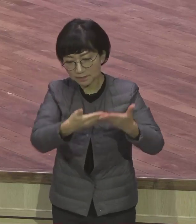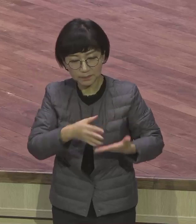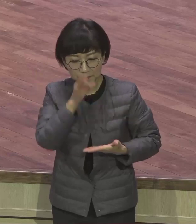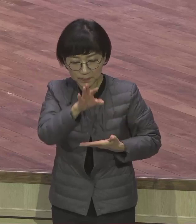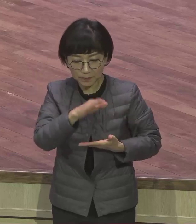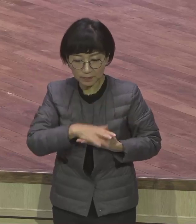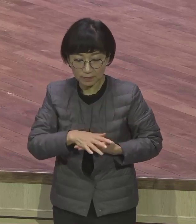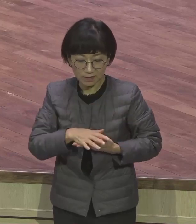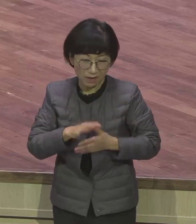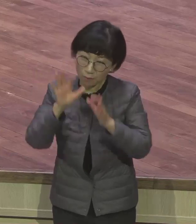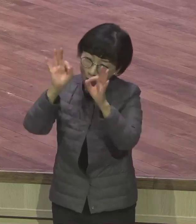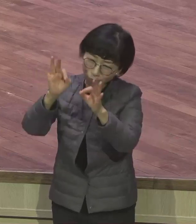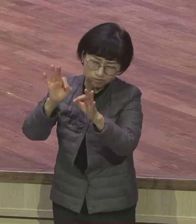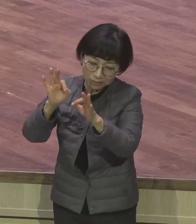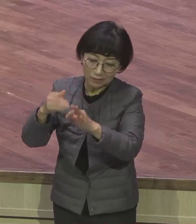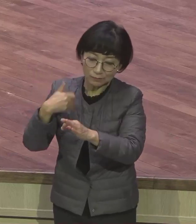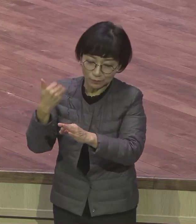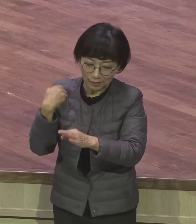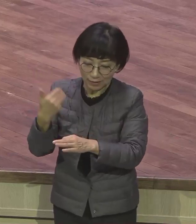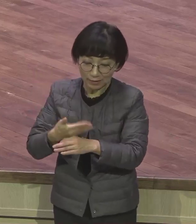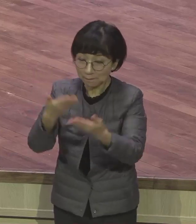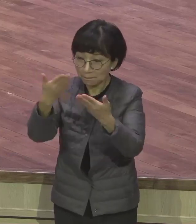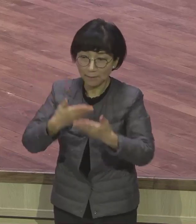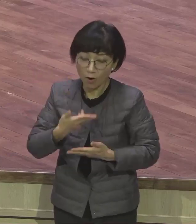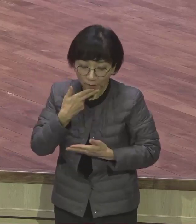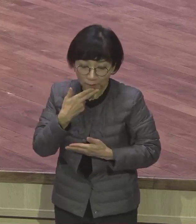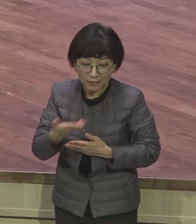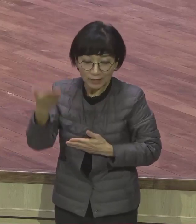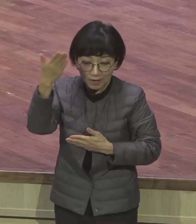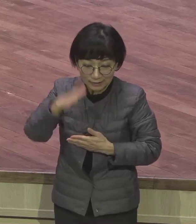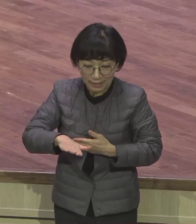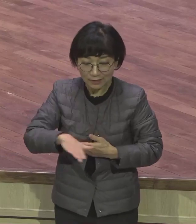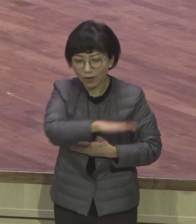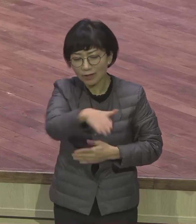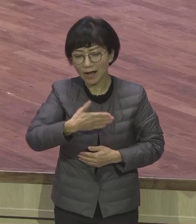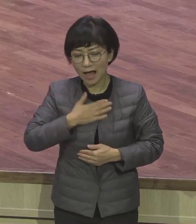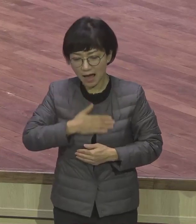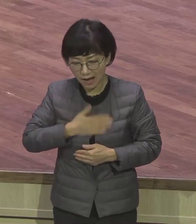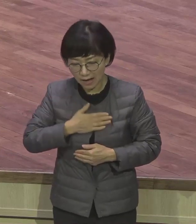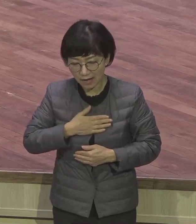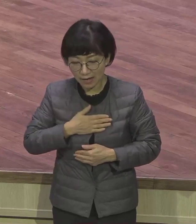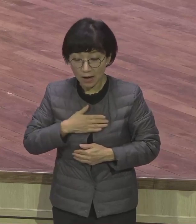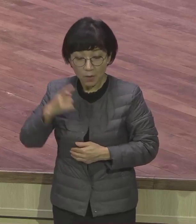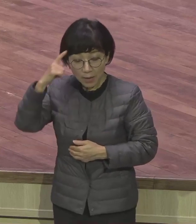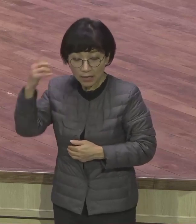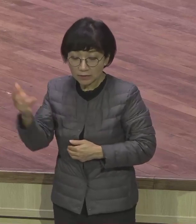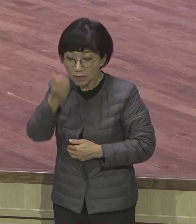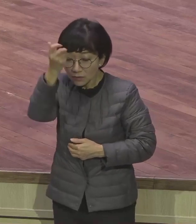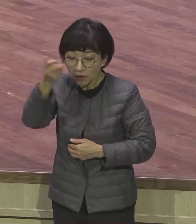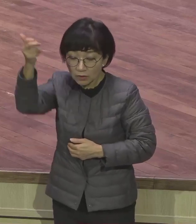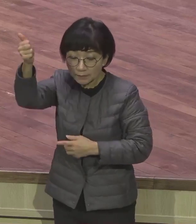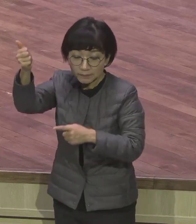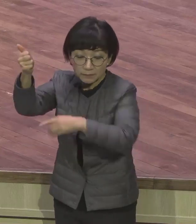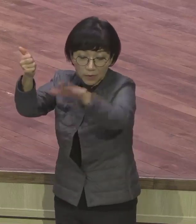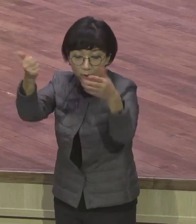못하고 알지도 못합니다 그러나 너희는 그를 안하니 그는 너희와 함께 구하실 것이오 또 너희